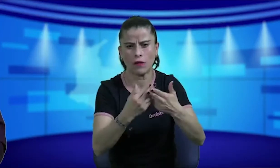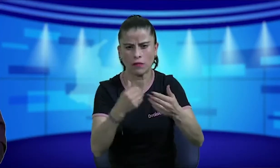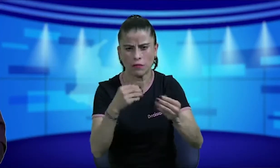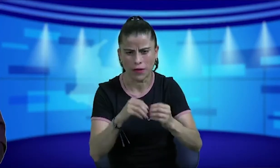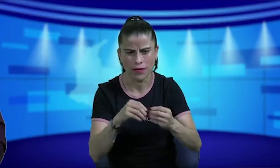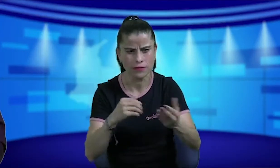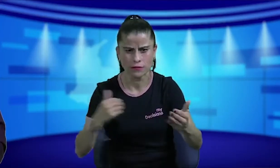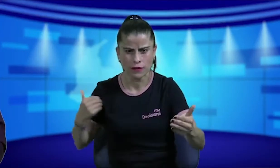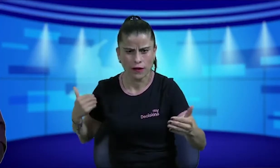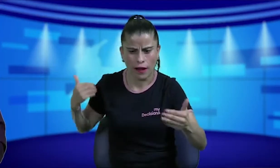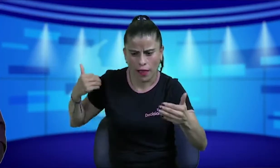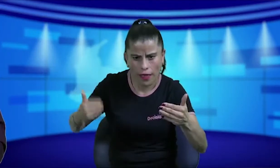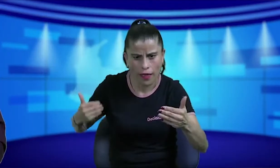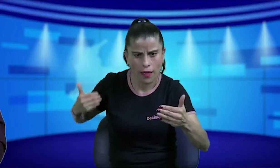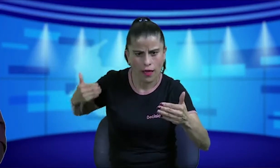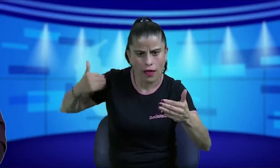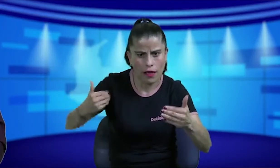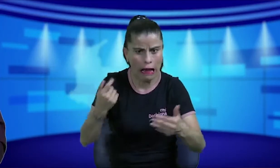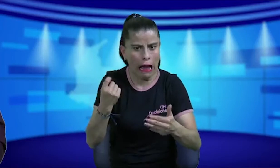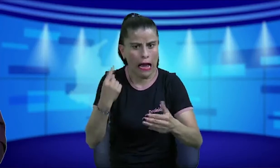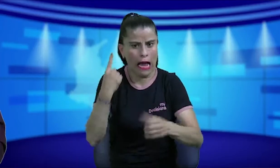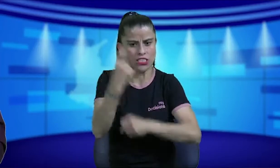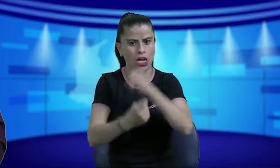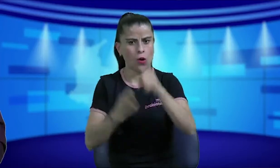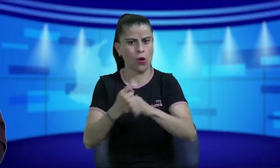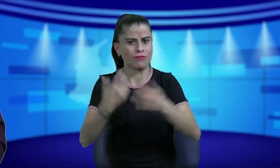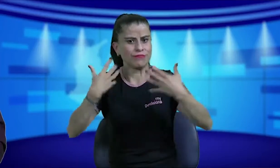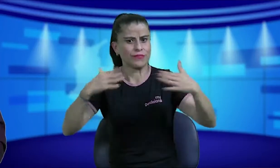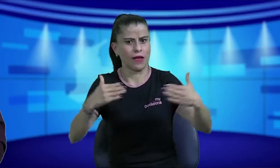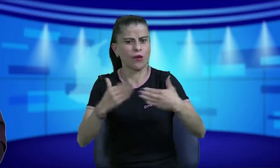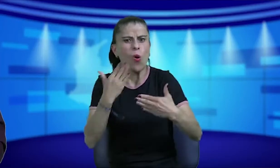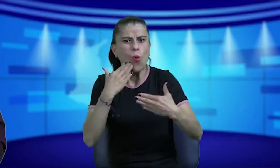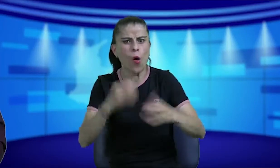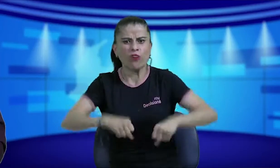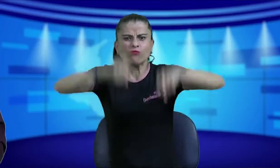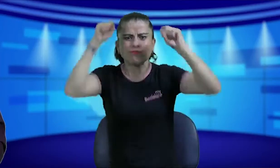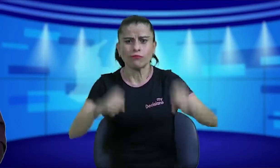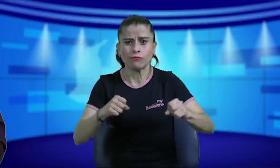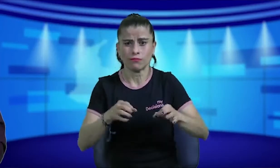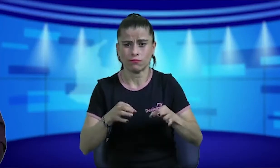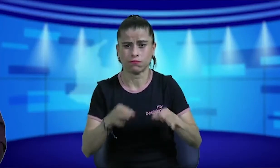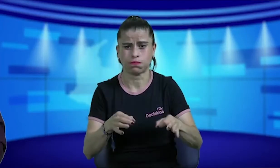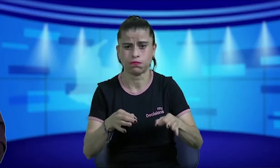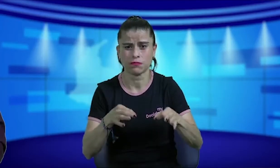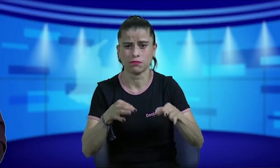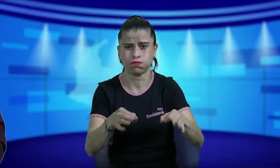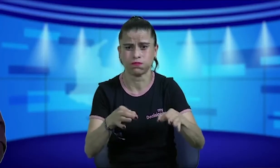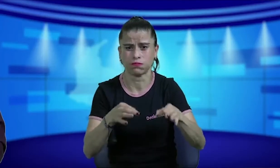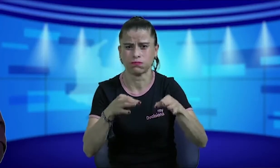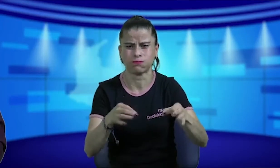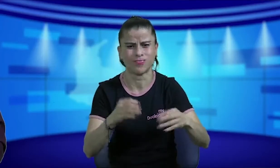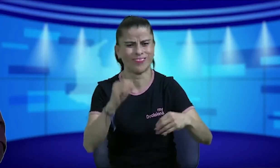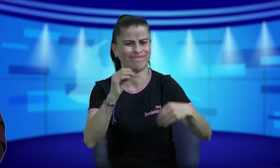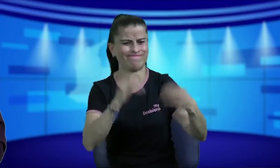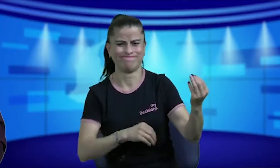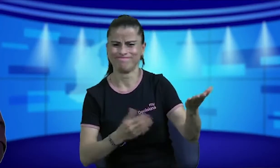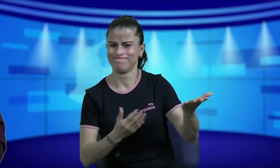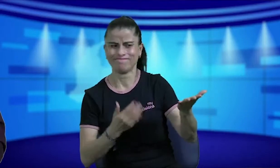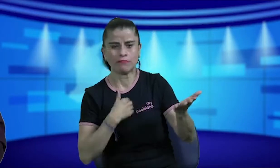decían que otra vez otra reunión entonces había venido así casi un año ya cuando va a ser esta aprobación se ha dilatado cada vez